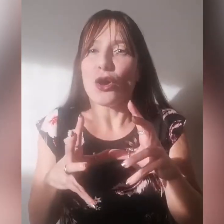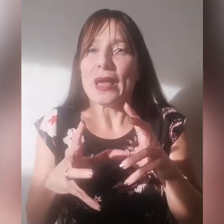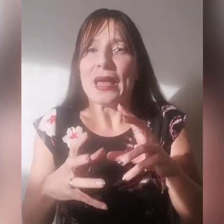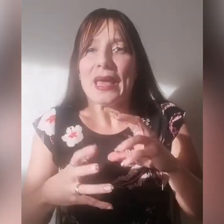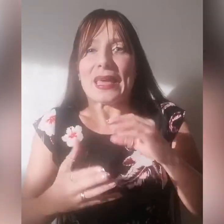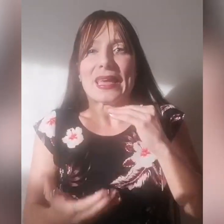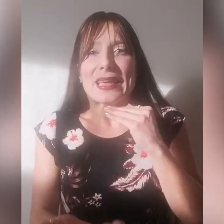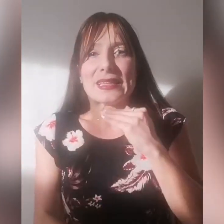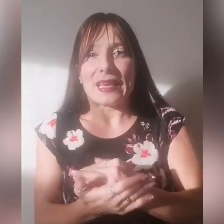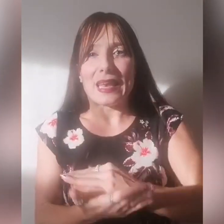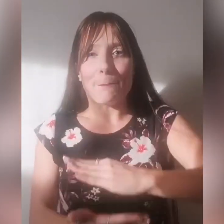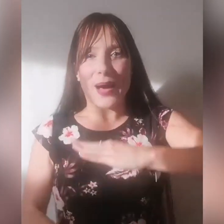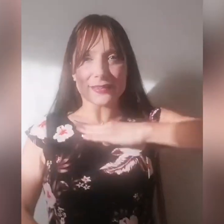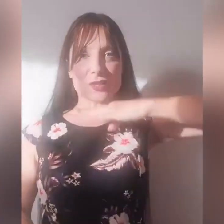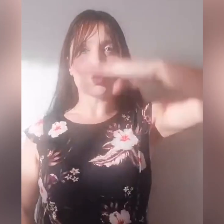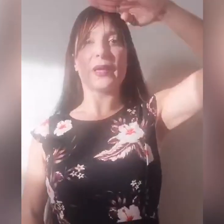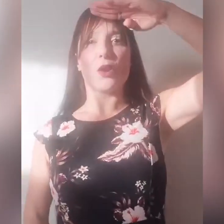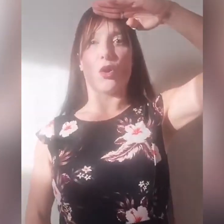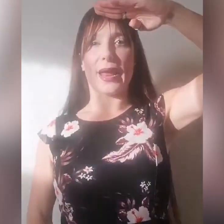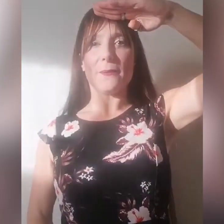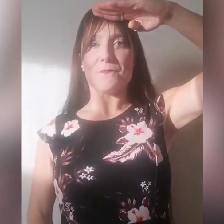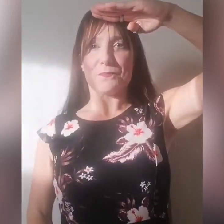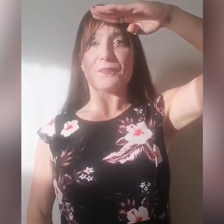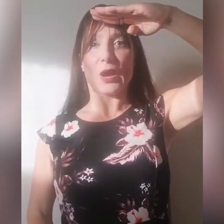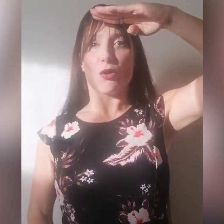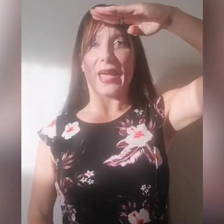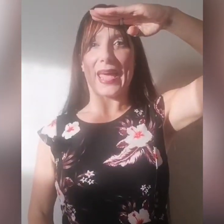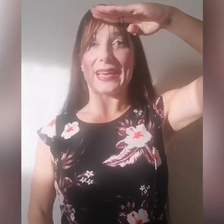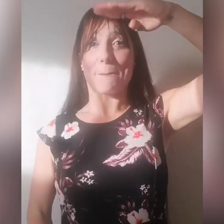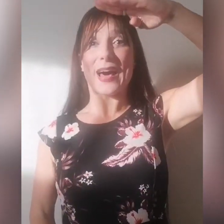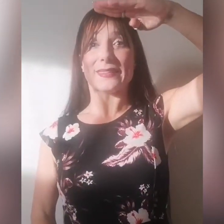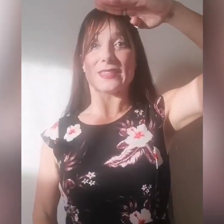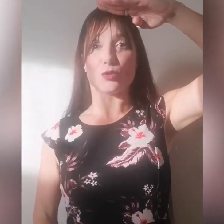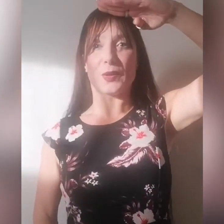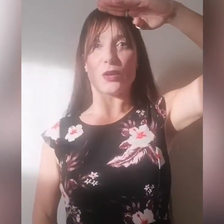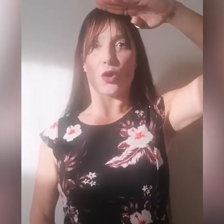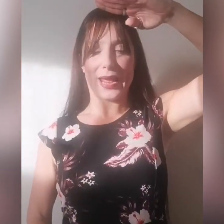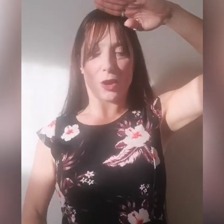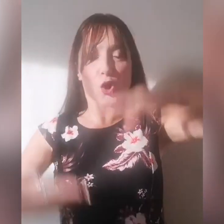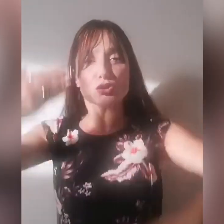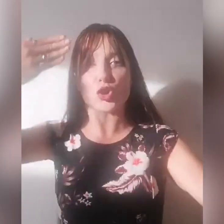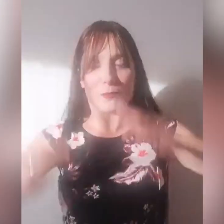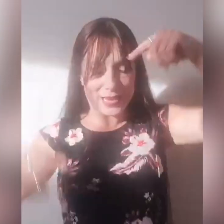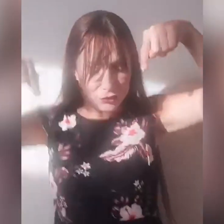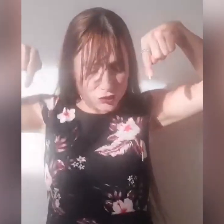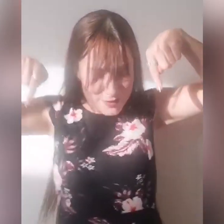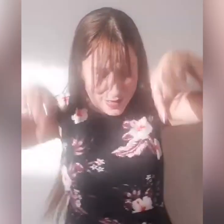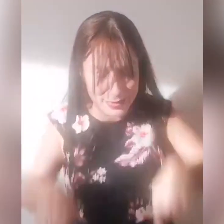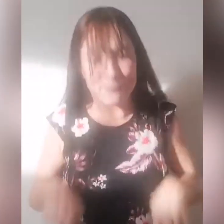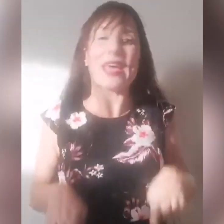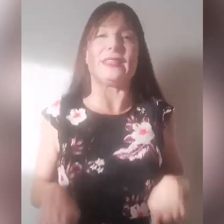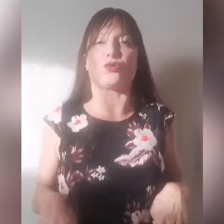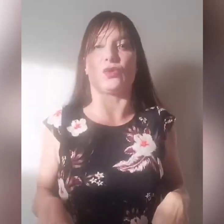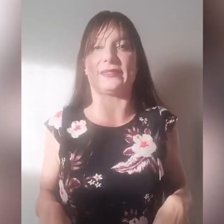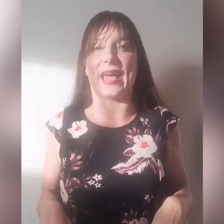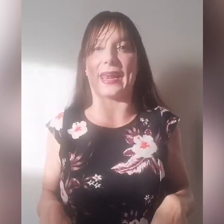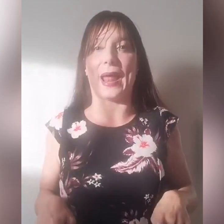la parte superiore, ok? La parte superiore controbilanciava i piedi sulla terra